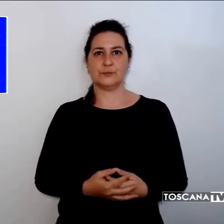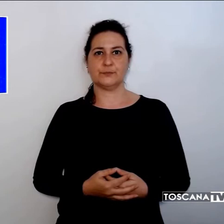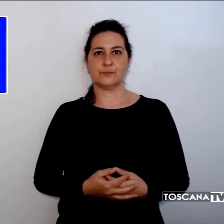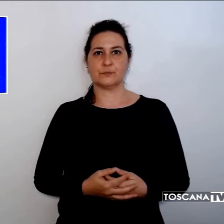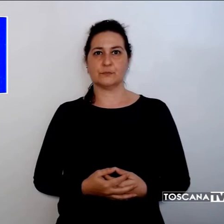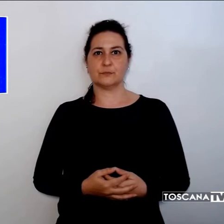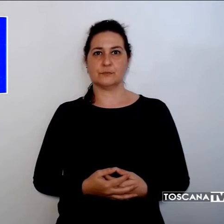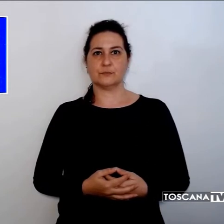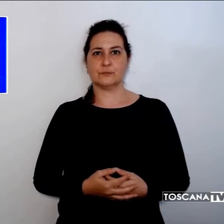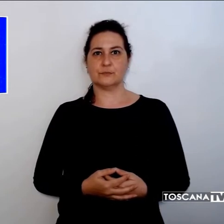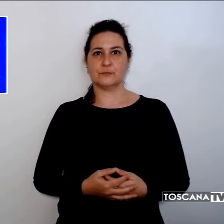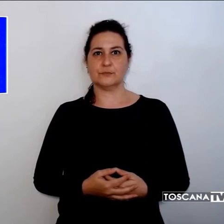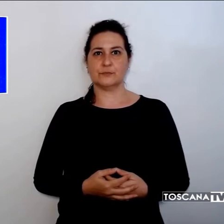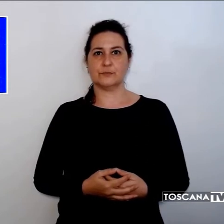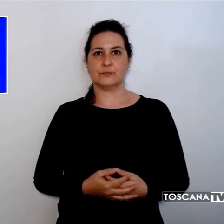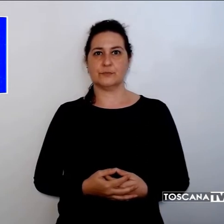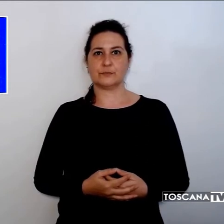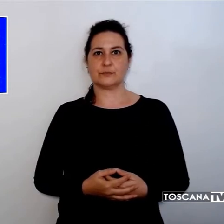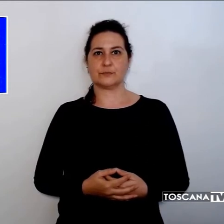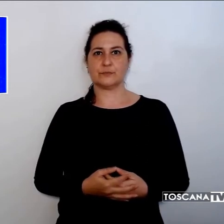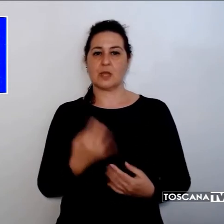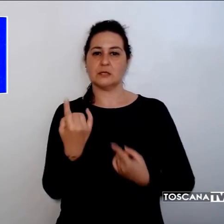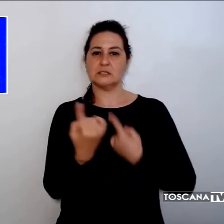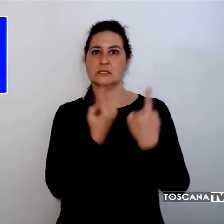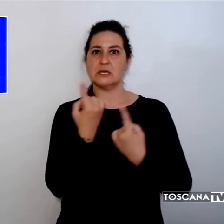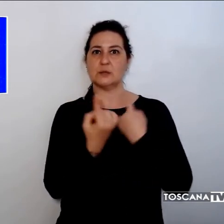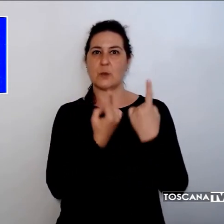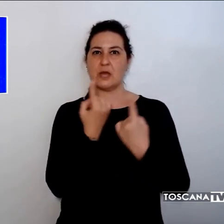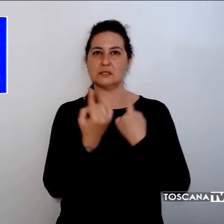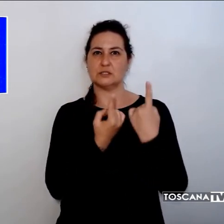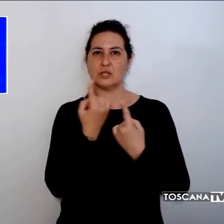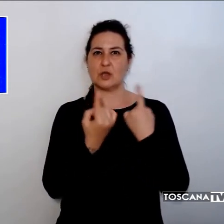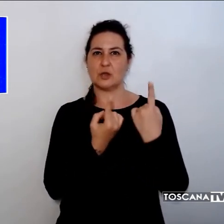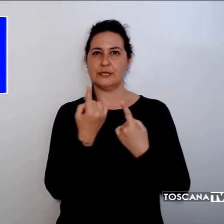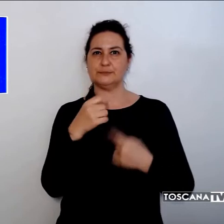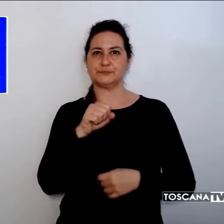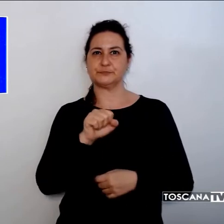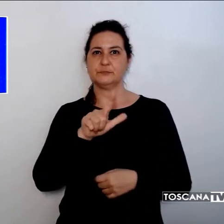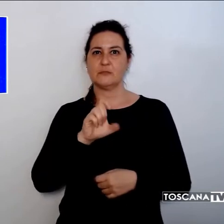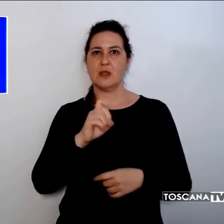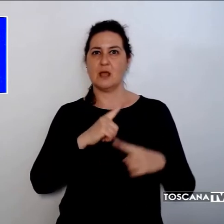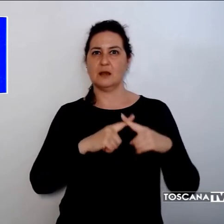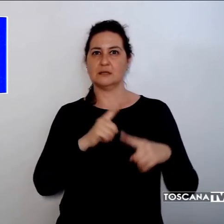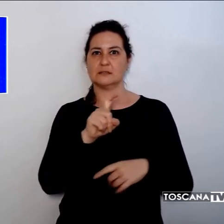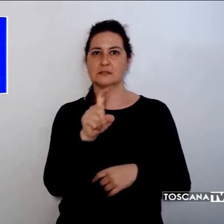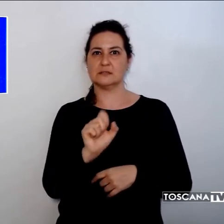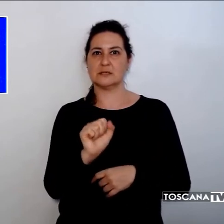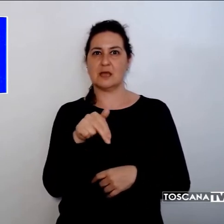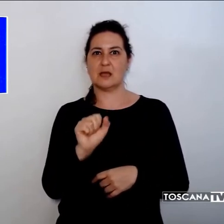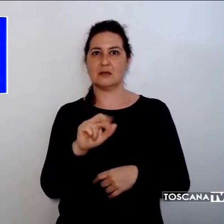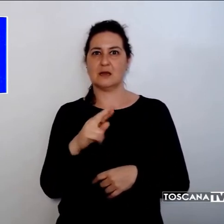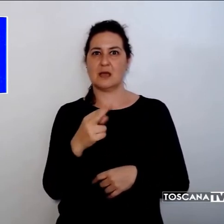Rimangono stabili le condizioni cliniche di Alex Zanardi, ricoverato al poniclinico